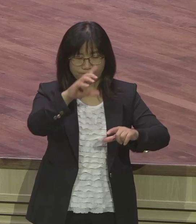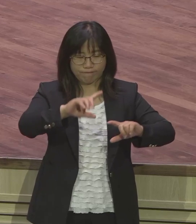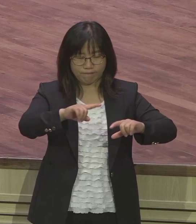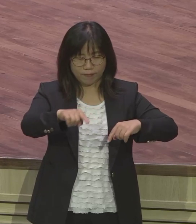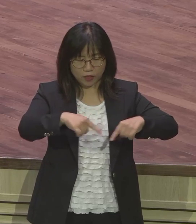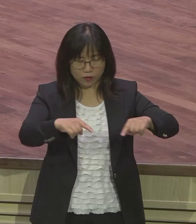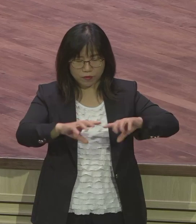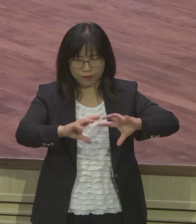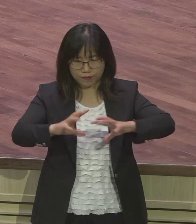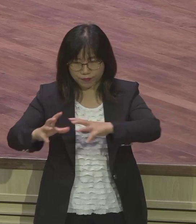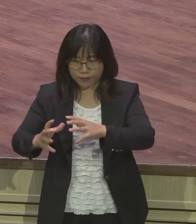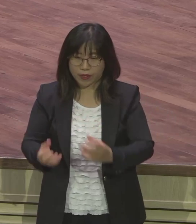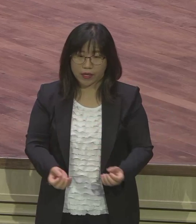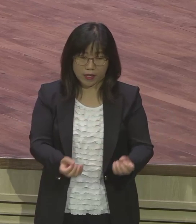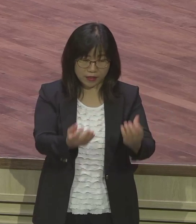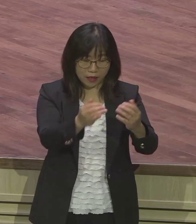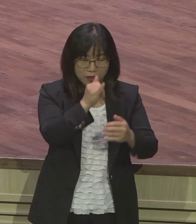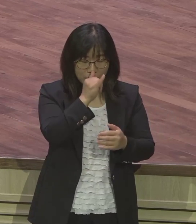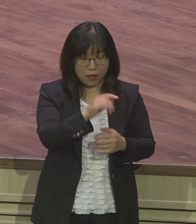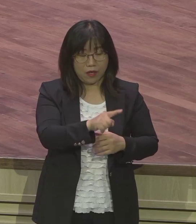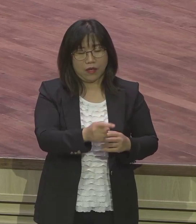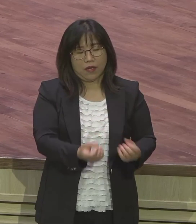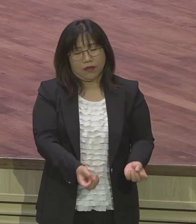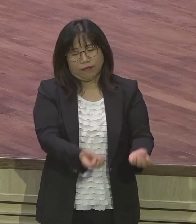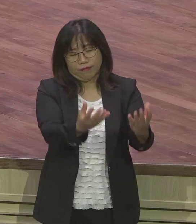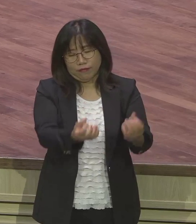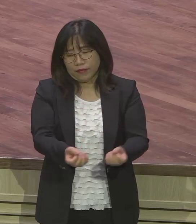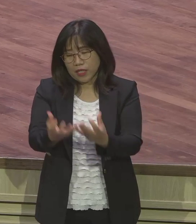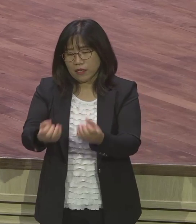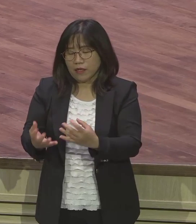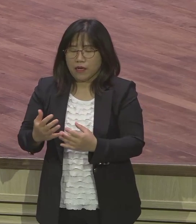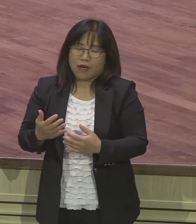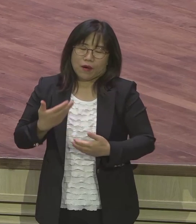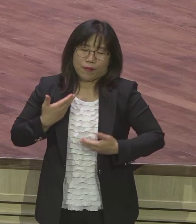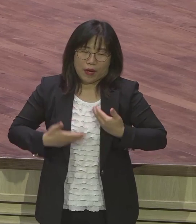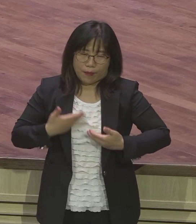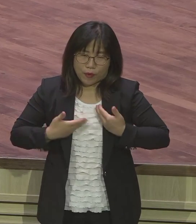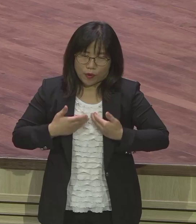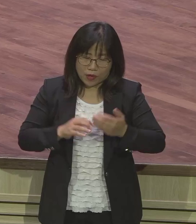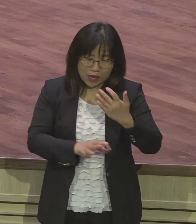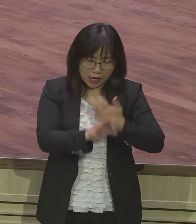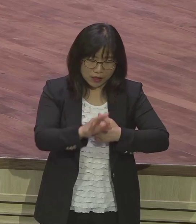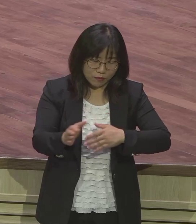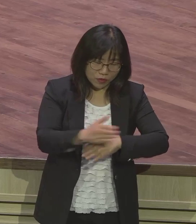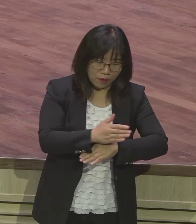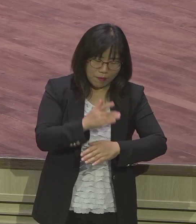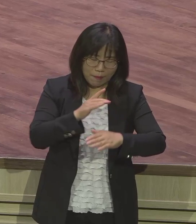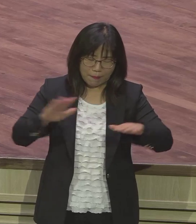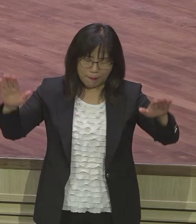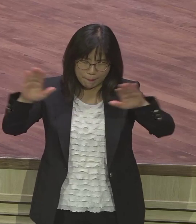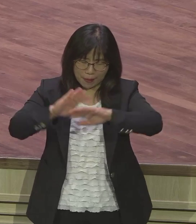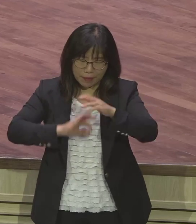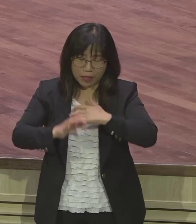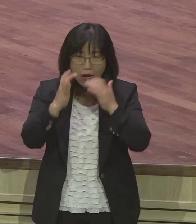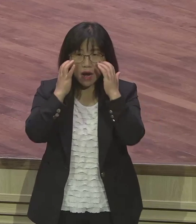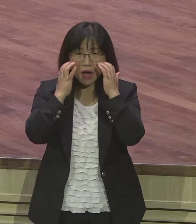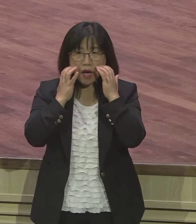얼마나 행사가 많은지 온종일 아침에도 밤까지 온몸이 젖을 정도로 거기는 한여름에